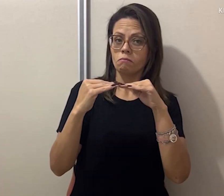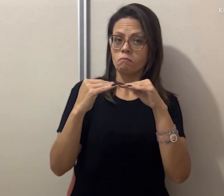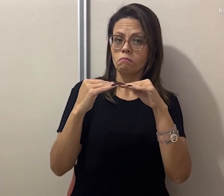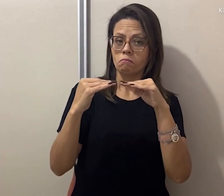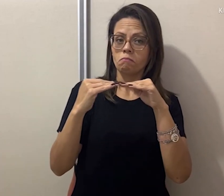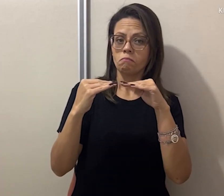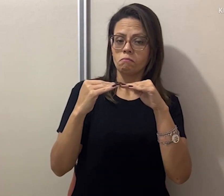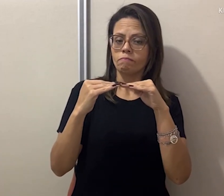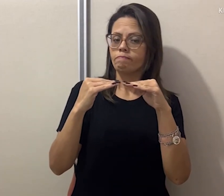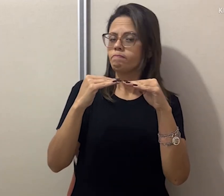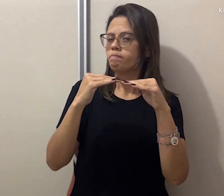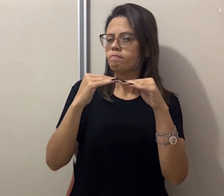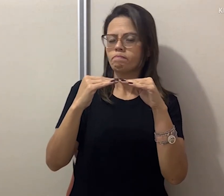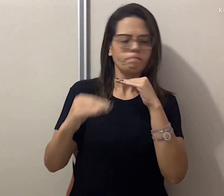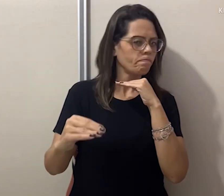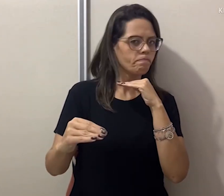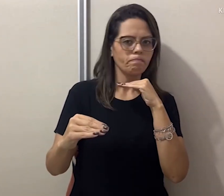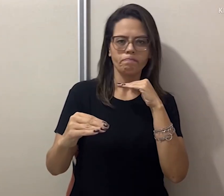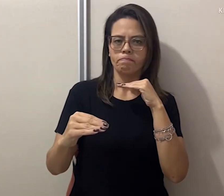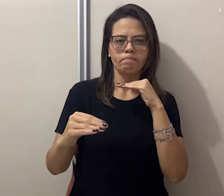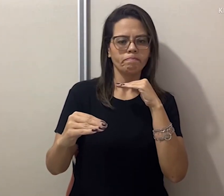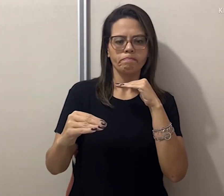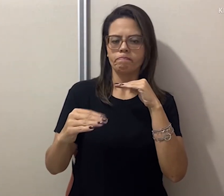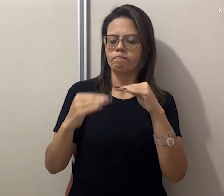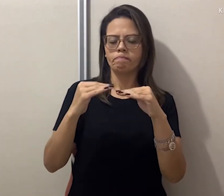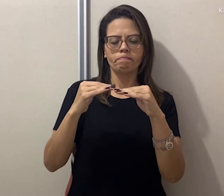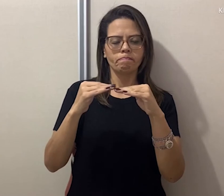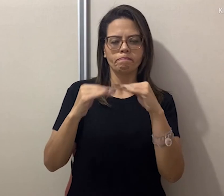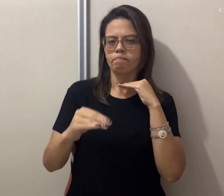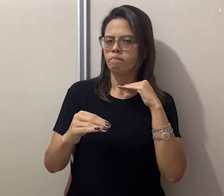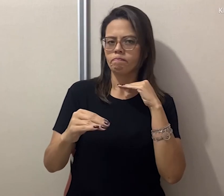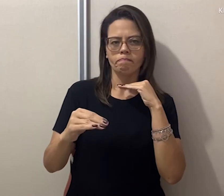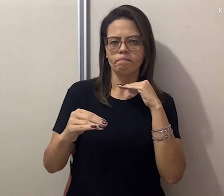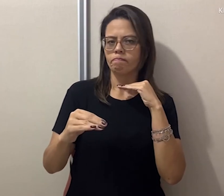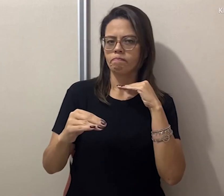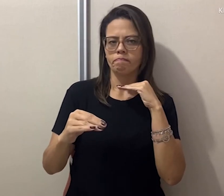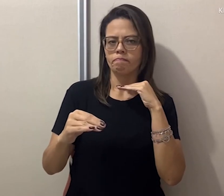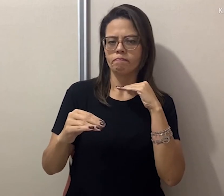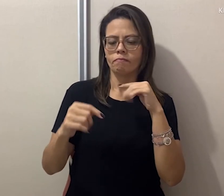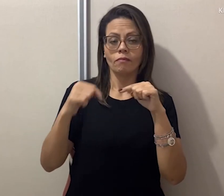Concordar, concordar, discordar, discordar.